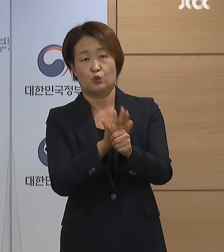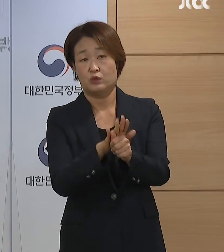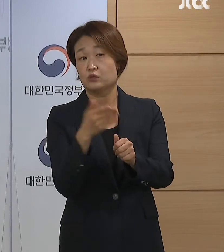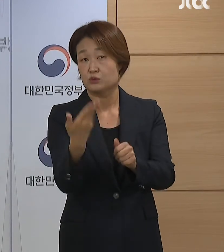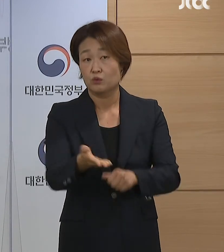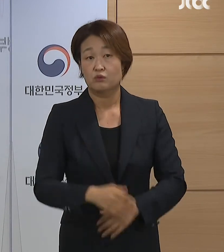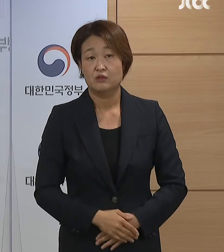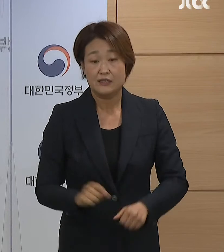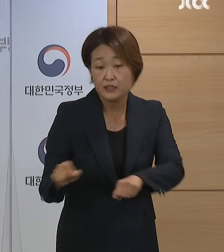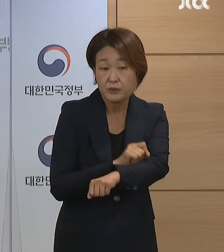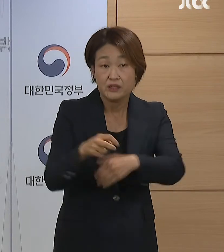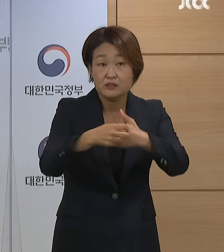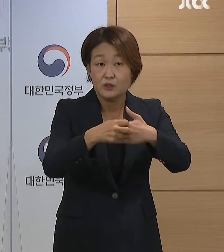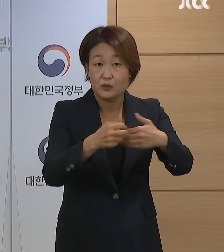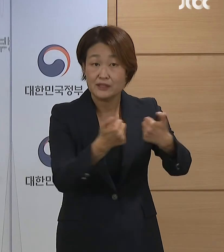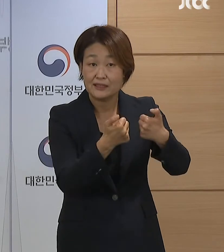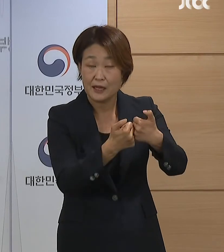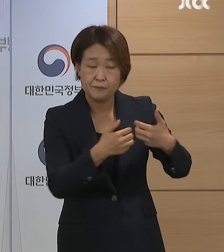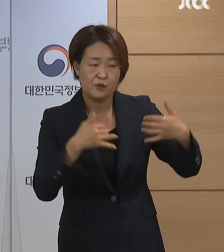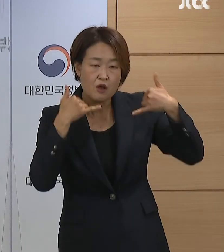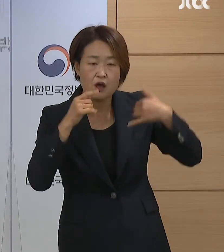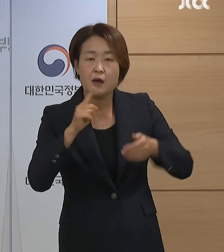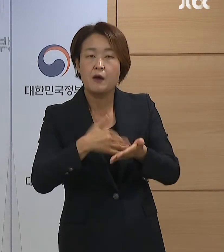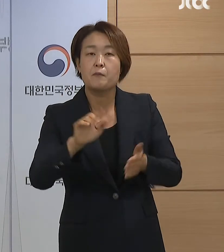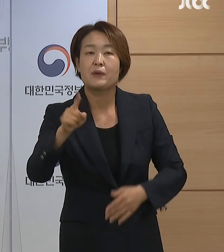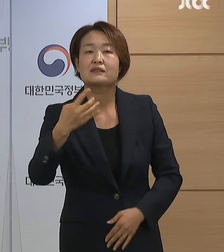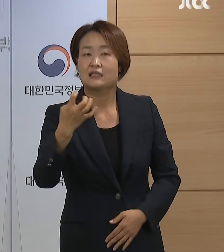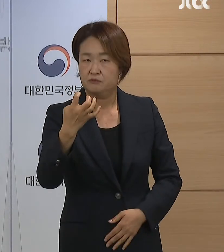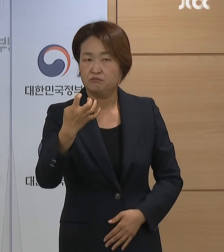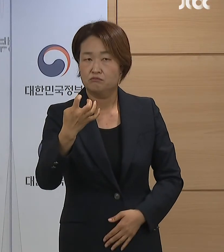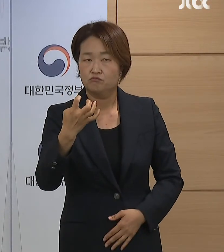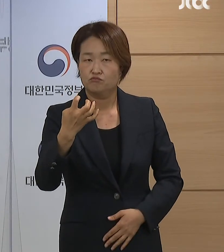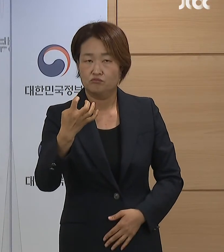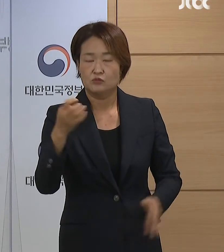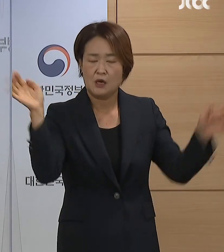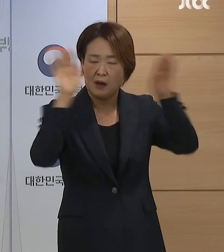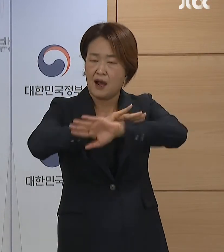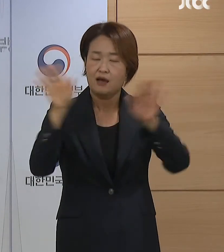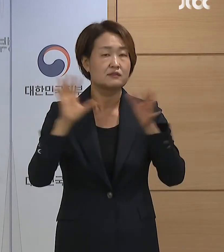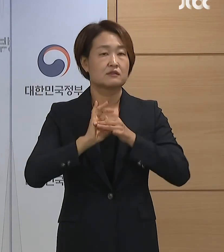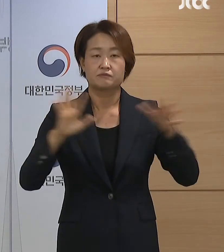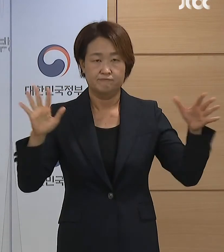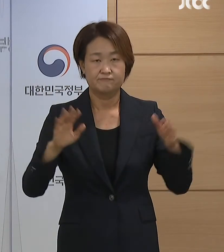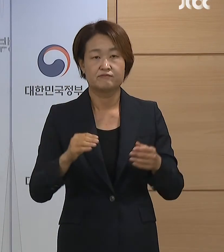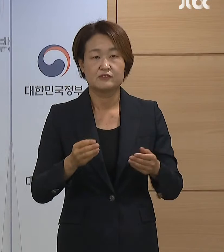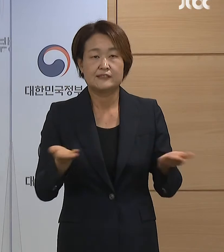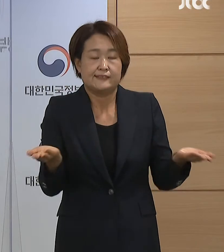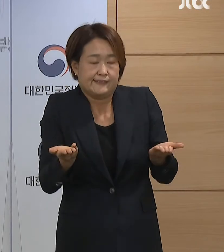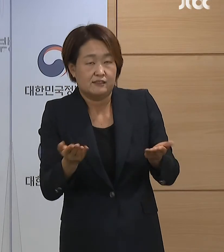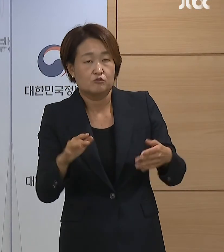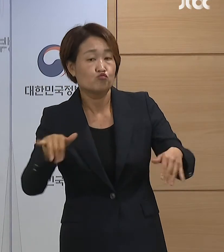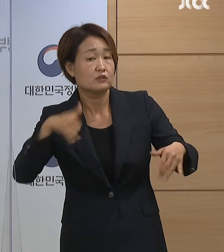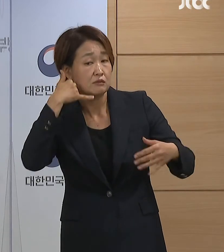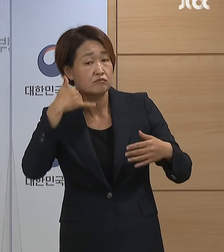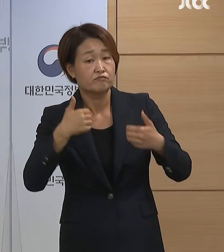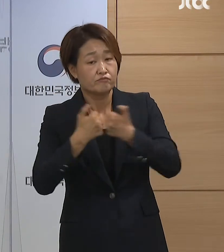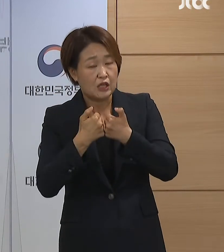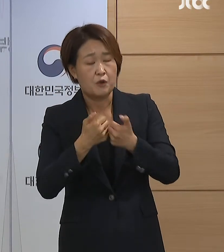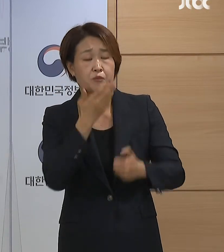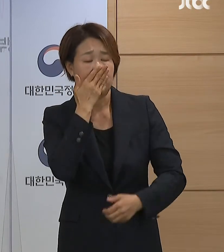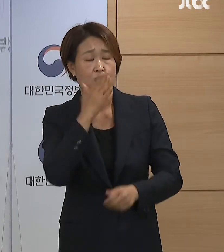의료상담센터는 140개 이상을 야간에도 운영하도록 하겠습니다. 전화상담은